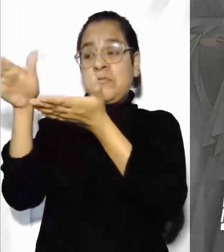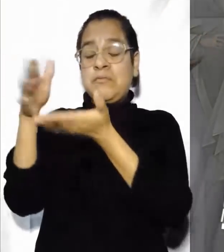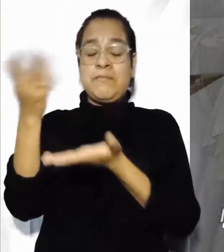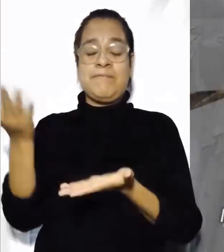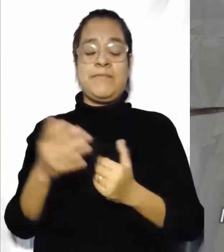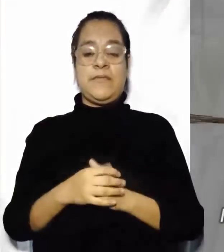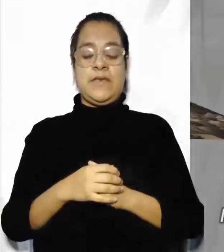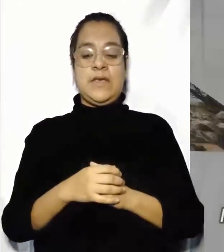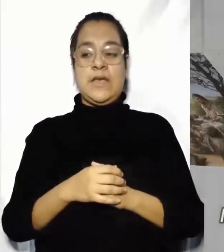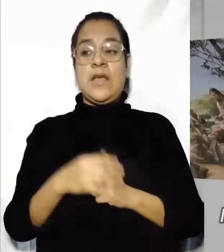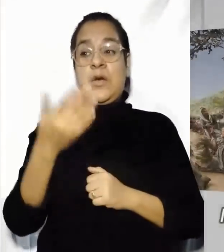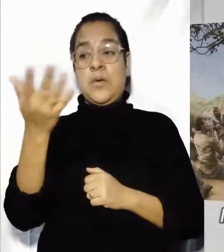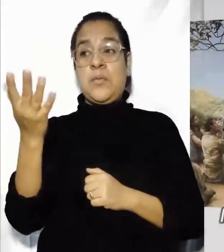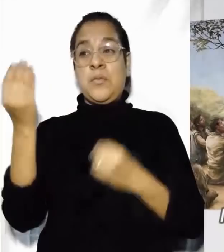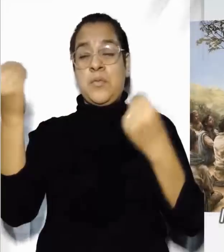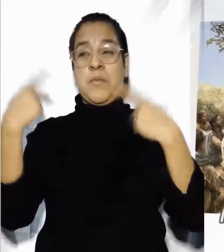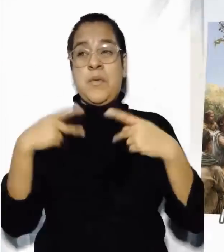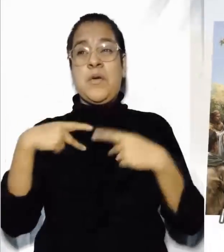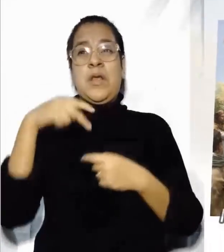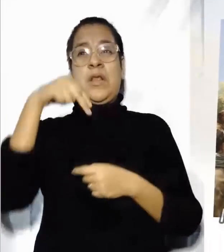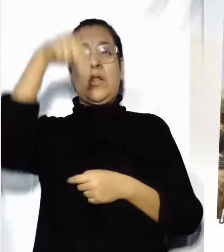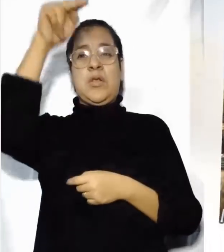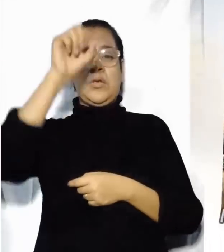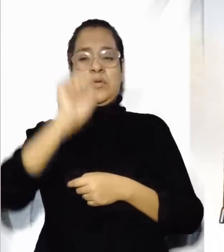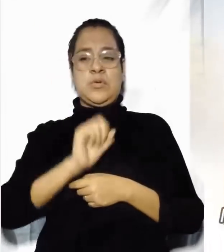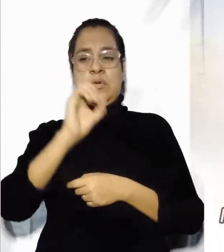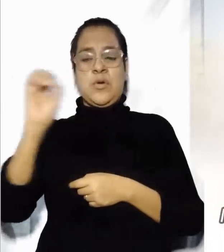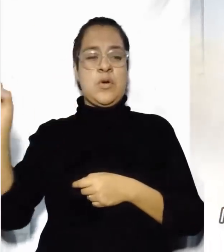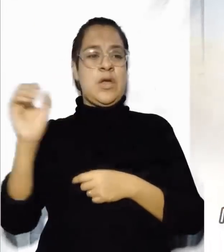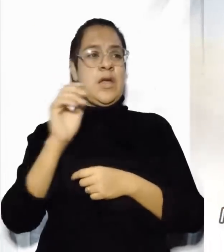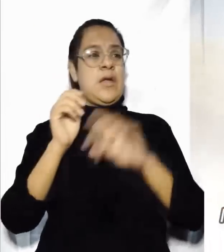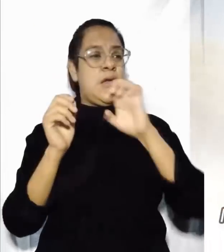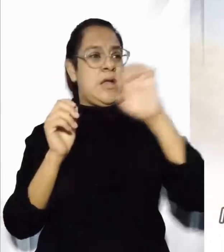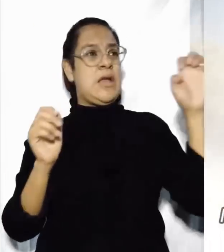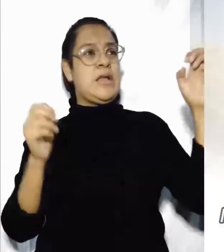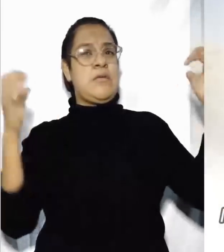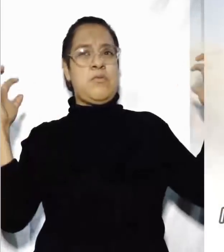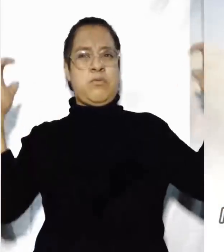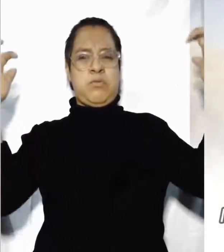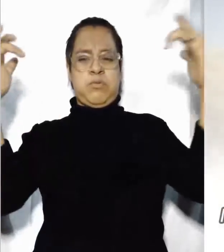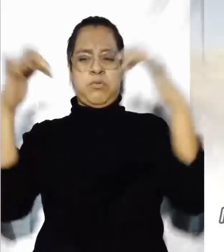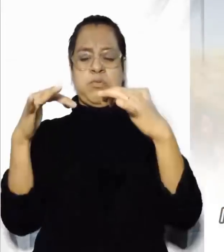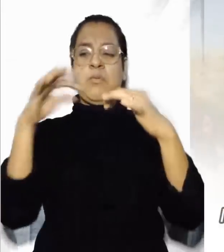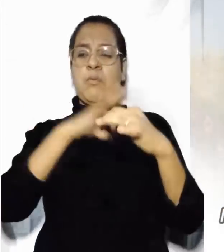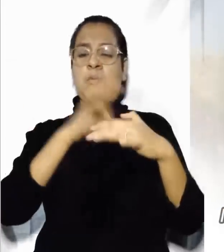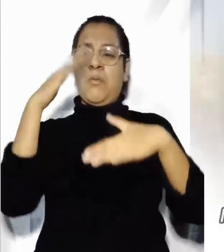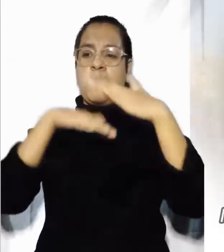y ustedes se vean echados fuera. Vendrán muchos de oriente y de poniente, del norte y del sur, y participarán en el